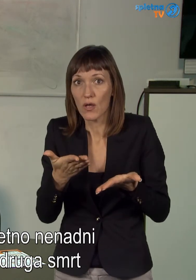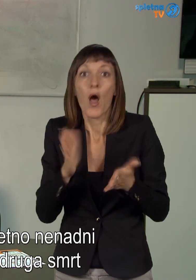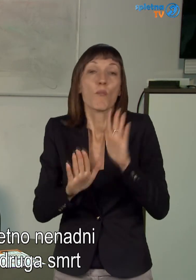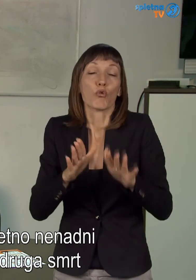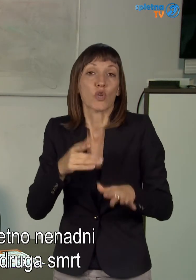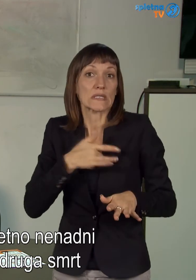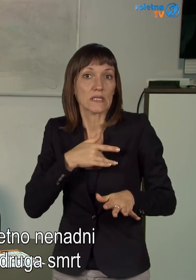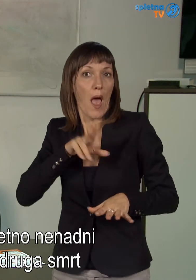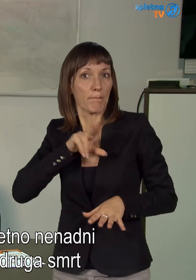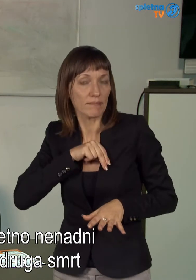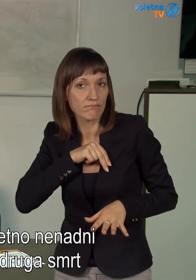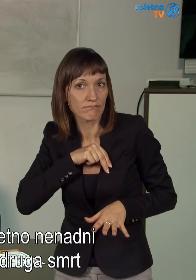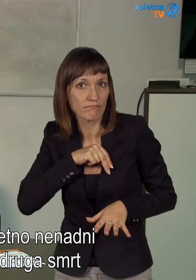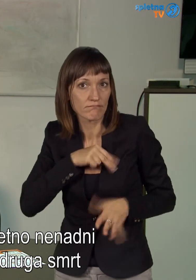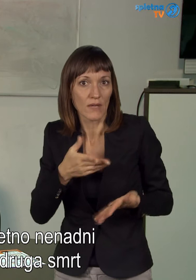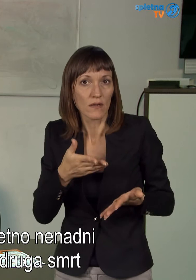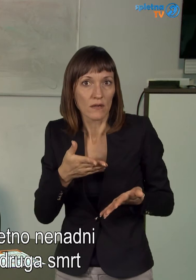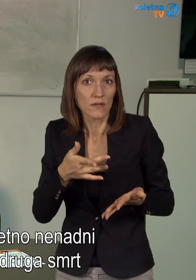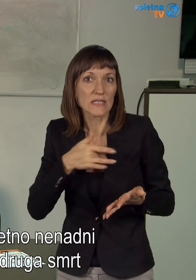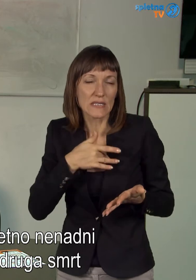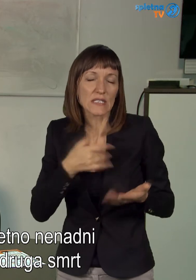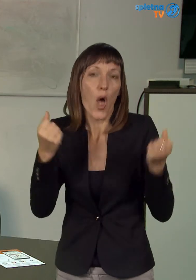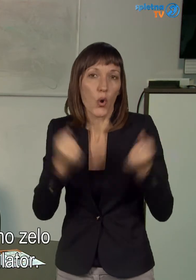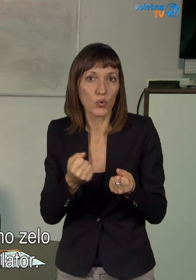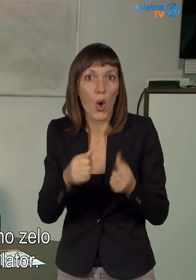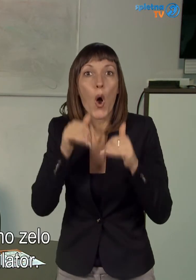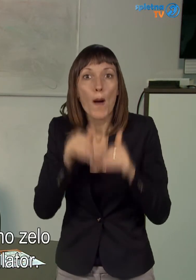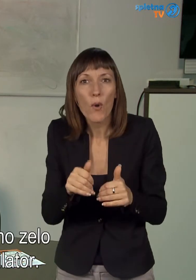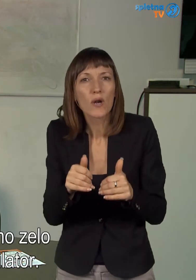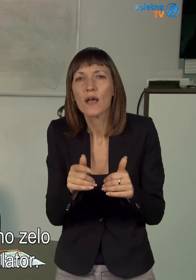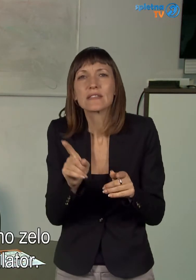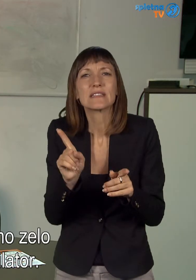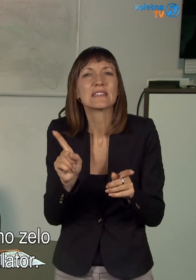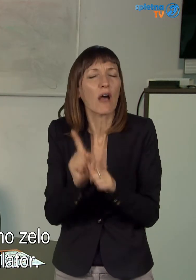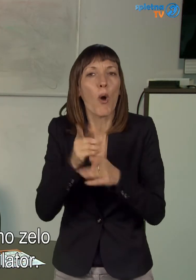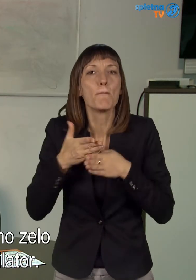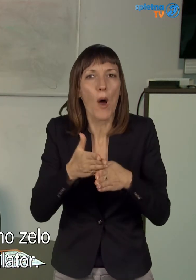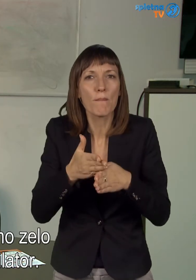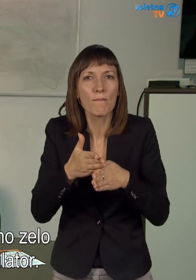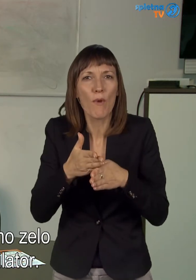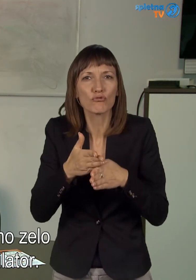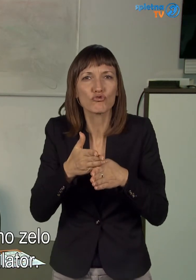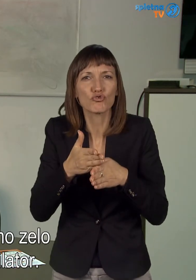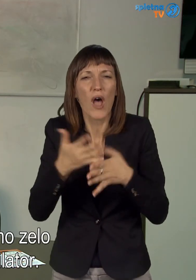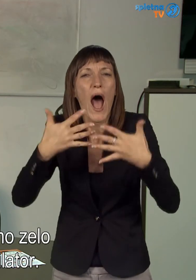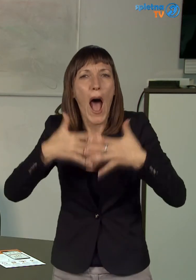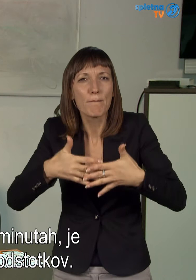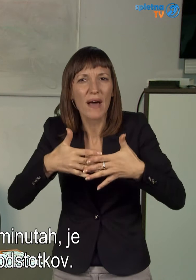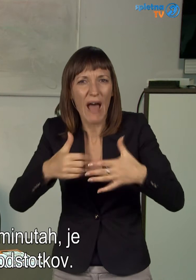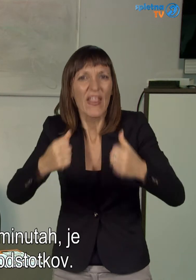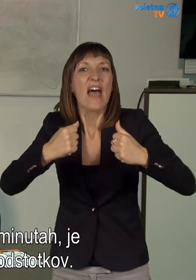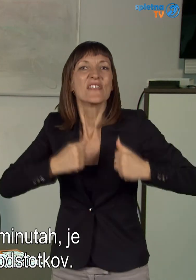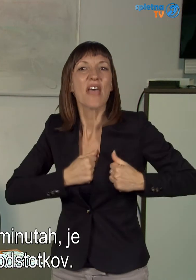verjetnost nenadni srčni zastoj, zato ker je vsaka druga smrt srčni zastoj in moramo dostaviti zelo hitro defibrilator. Če